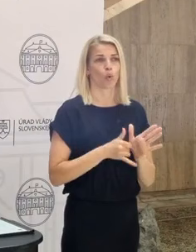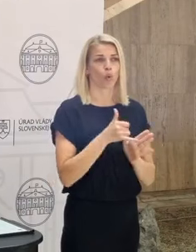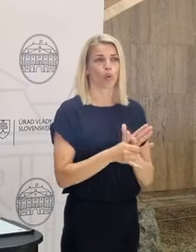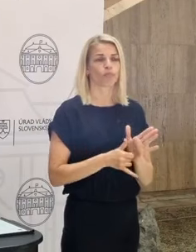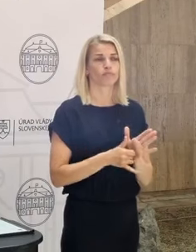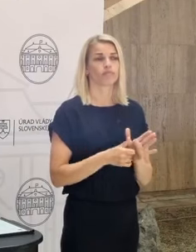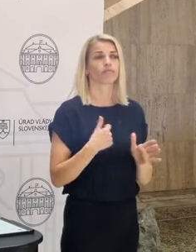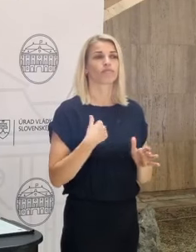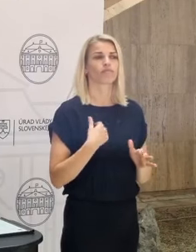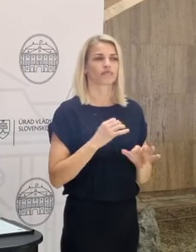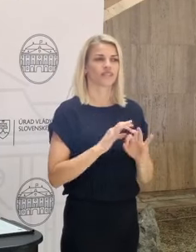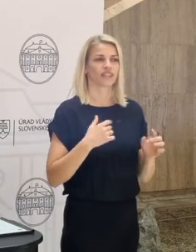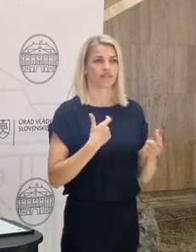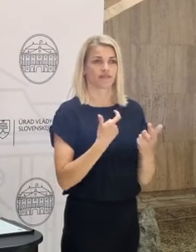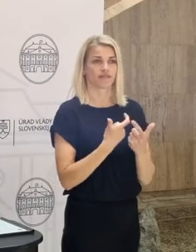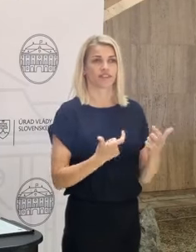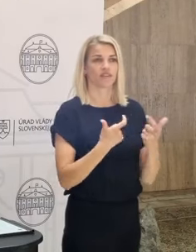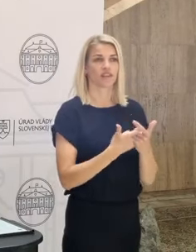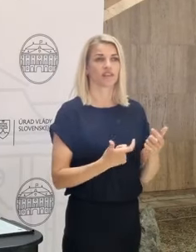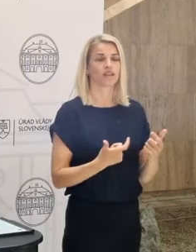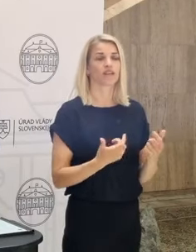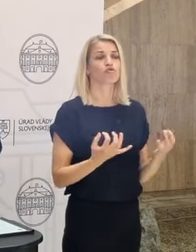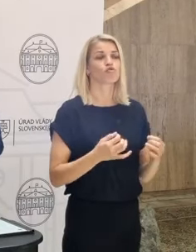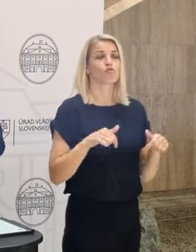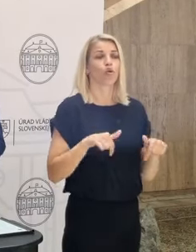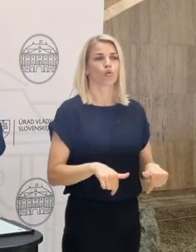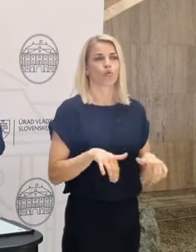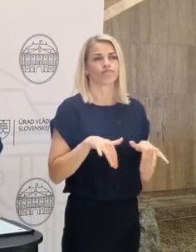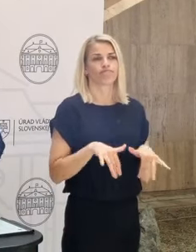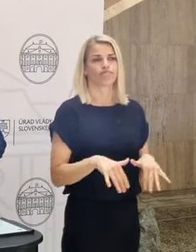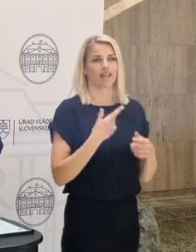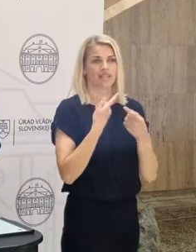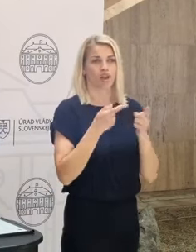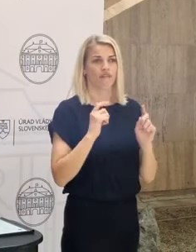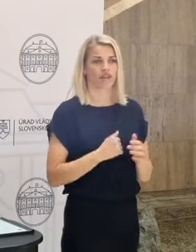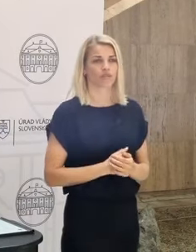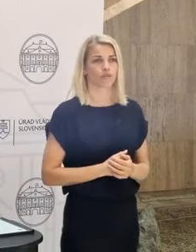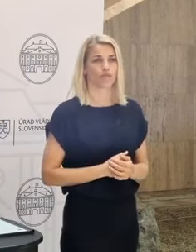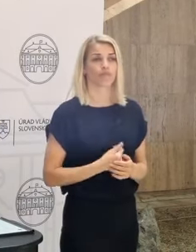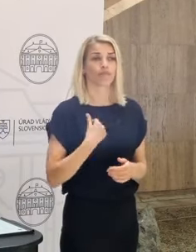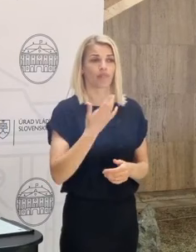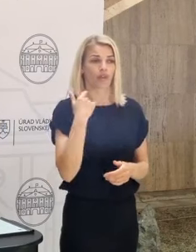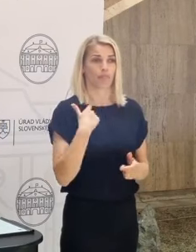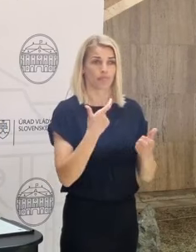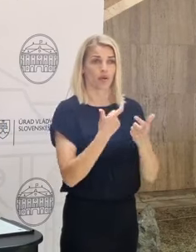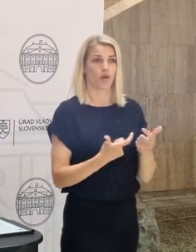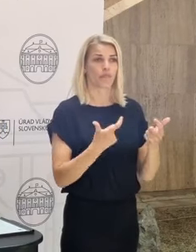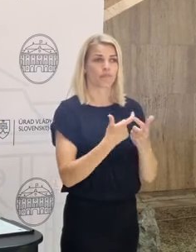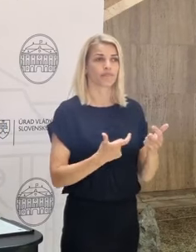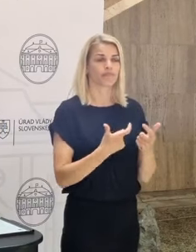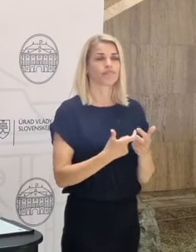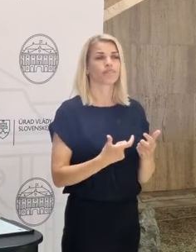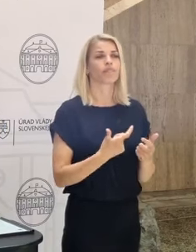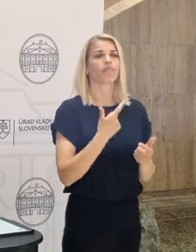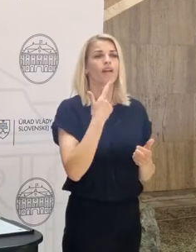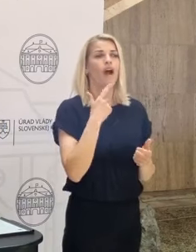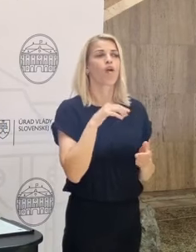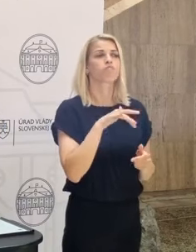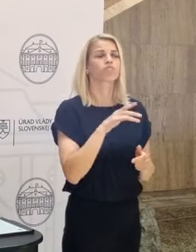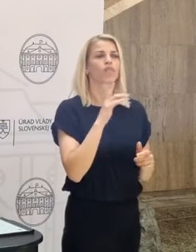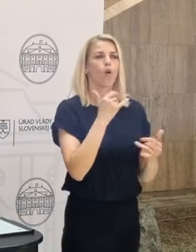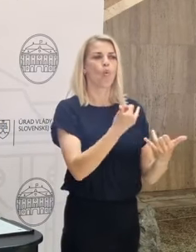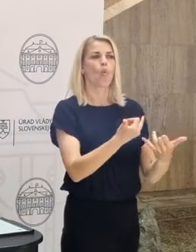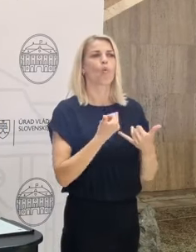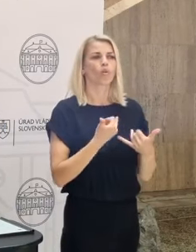vysvetliť, čomu čelíme na Slovensku. Jednak som im vysvetloval, ako čelíme veľkým útokom